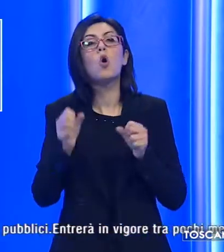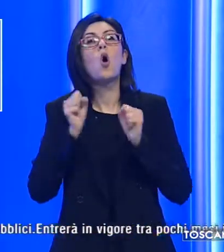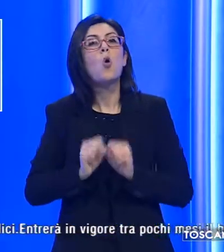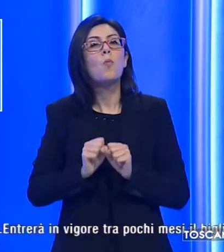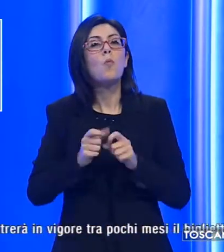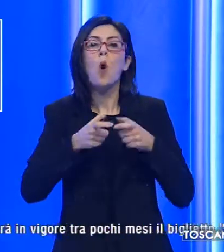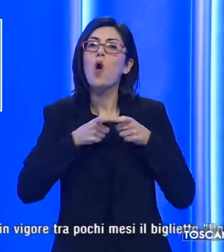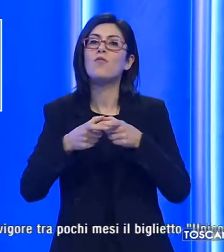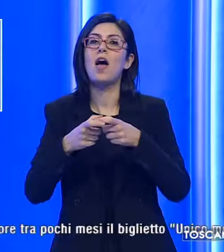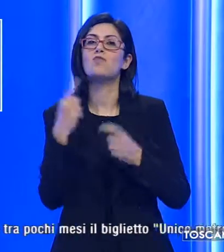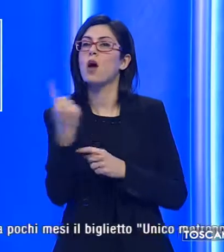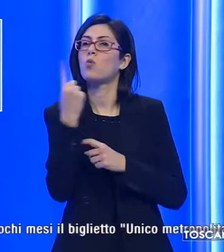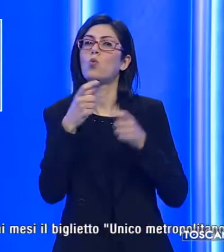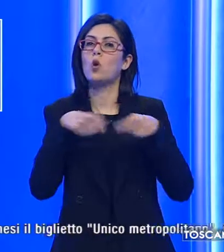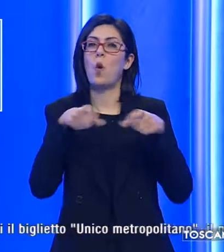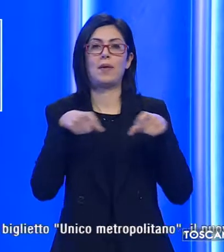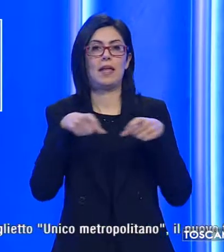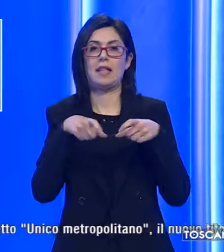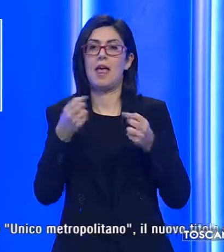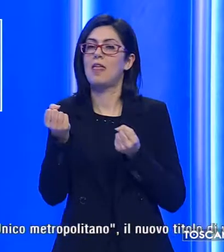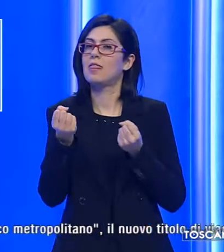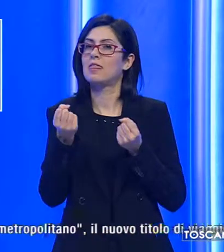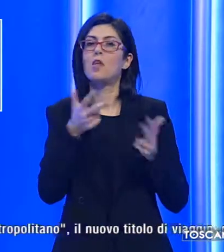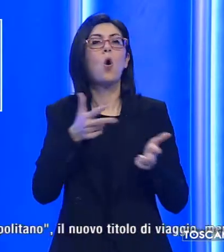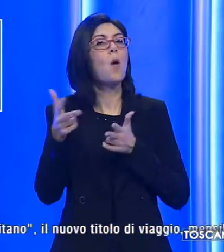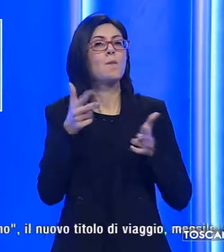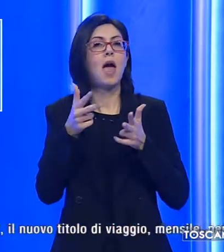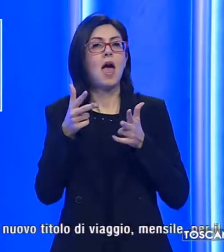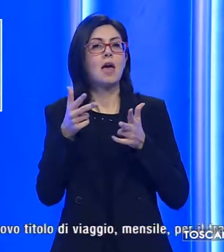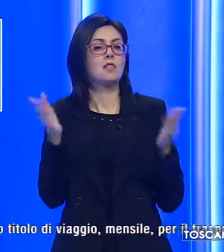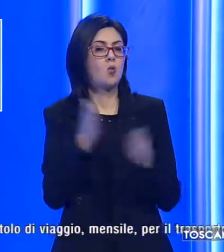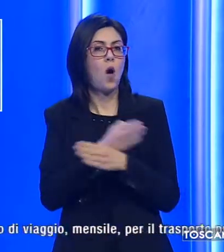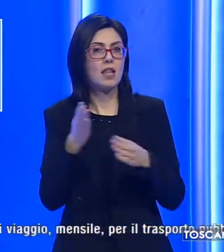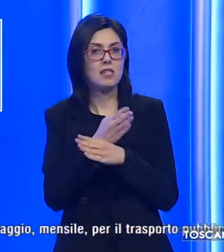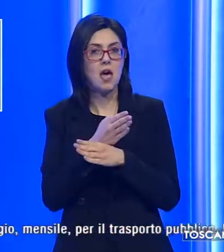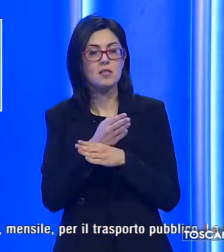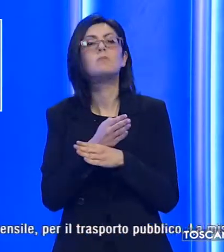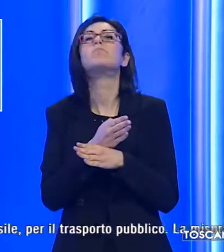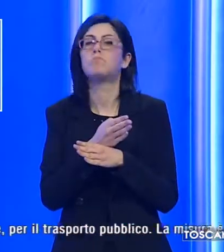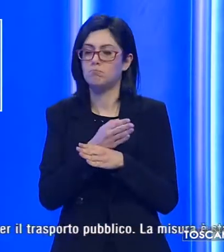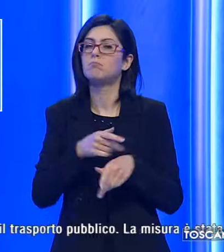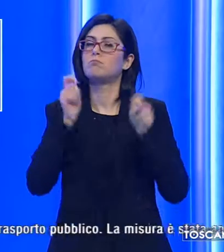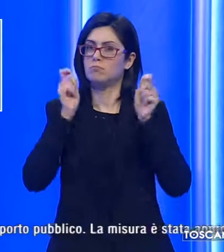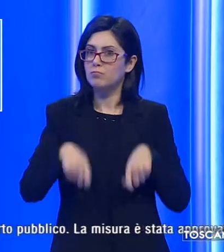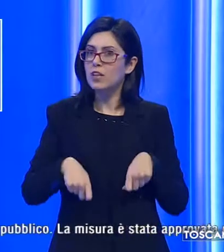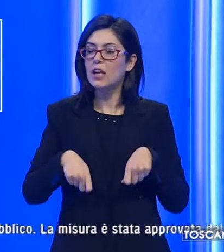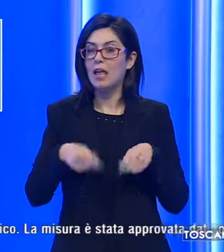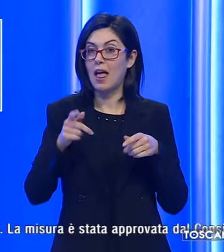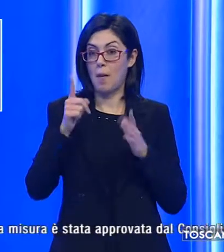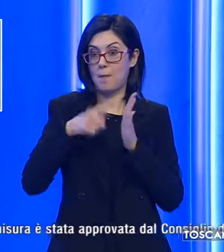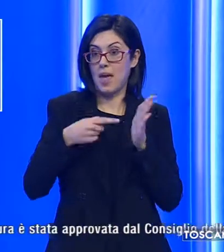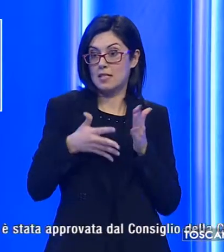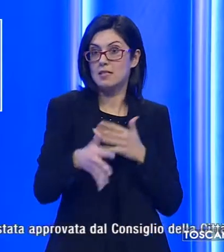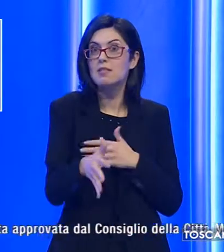un unico ticket su tutti i mezzi pubblici. Entra in vigore, infatti, tra pochi mesi il cosiddetto